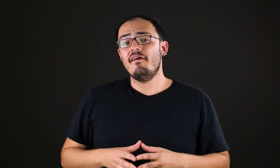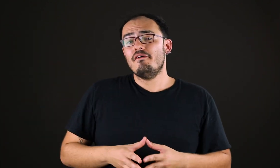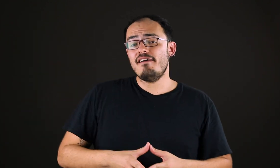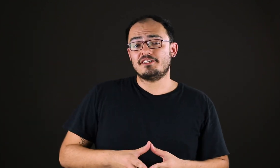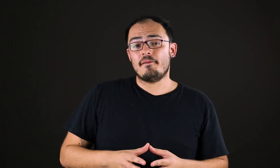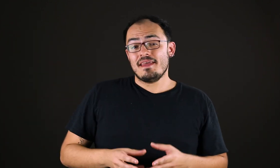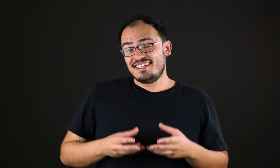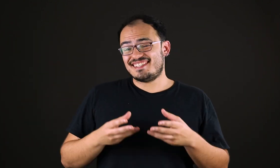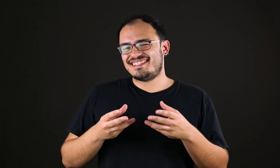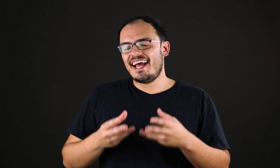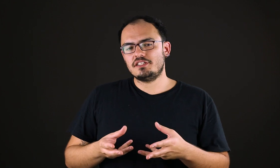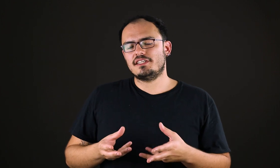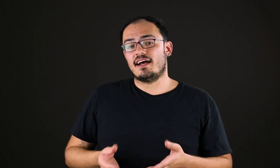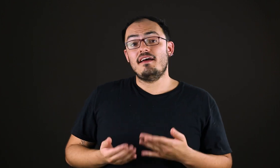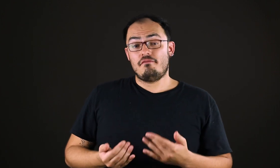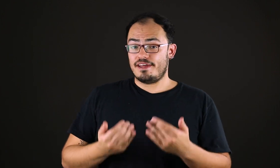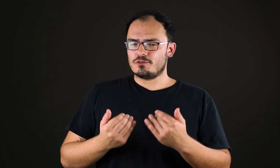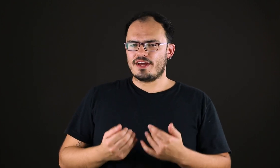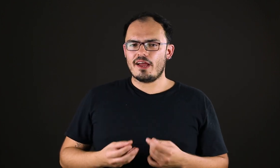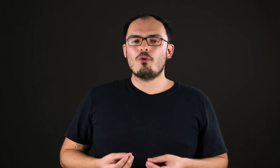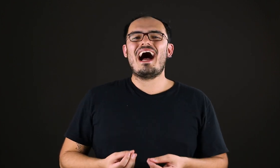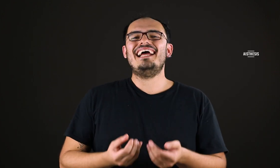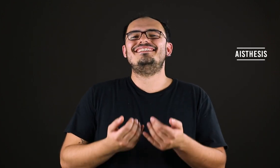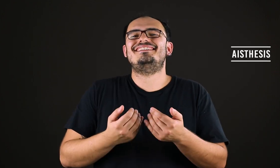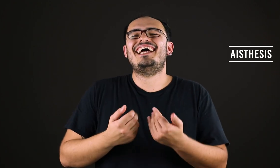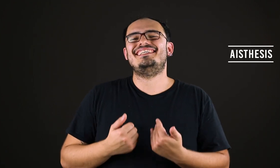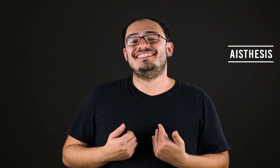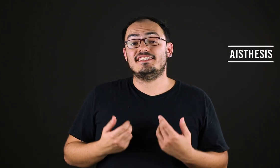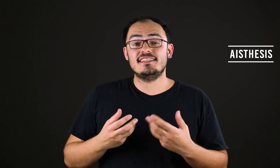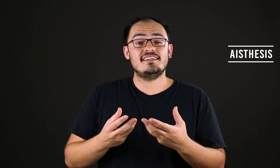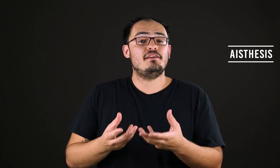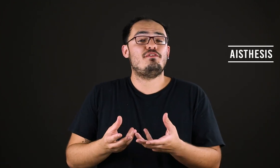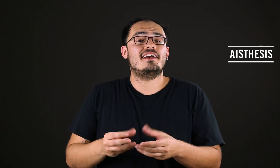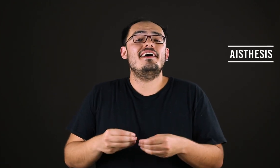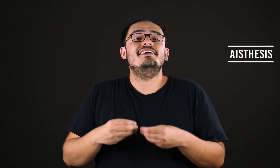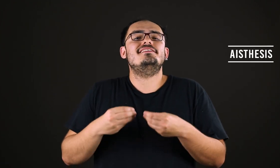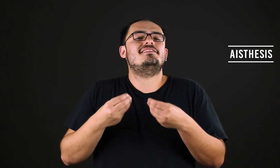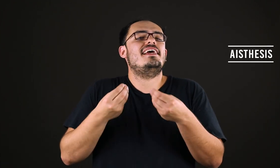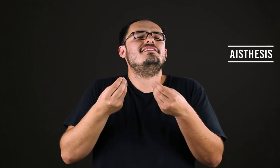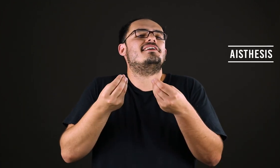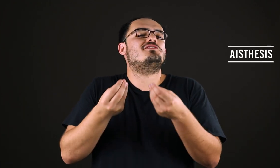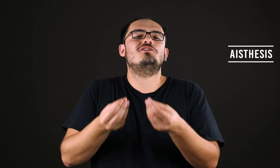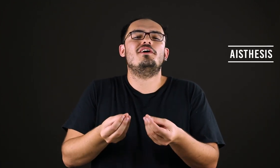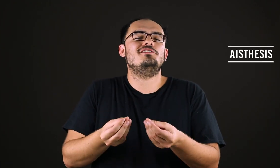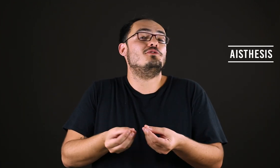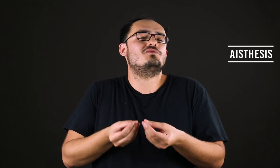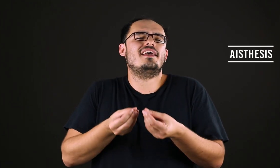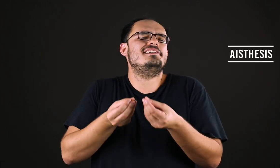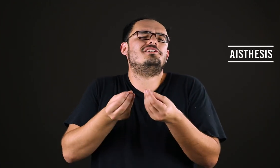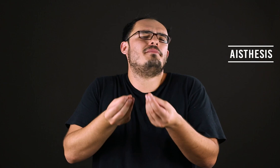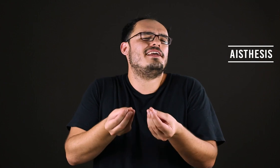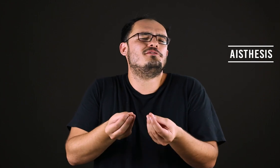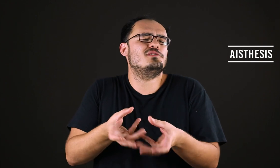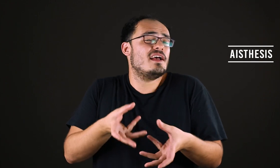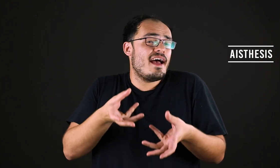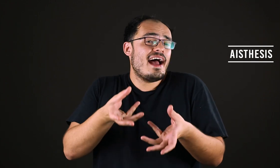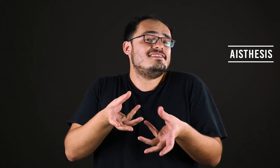Veja, estética vem do grego aesteses, que significa sensações ou sentimentos. A